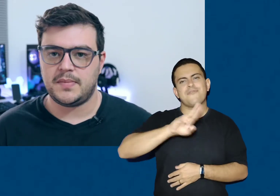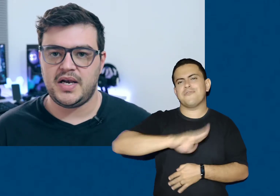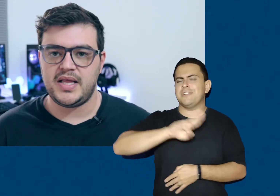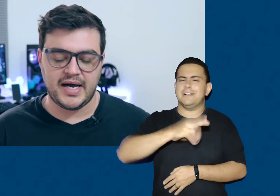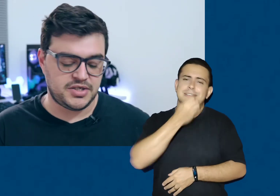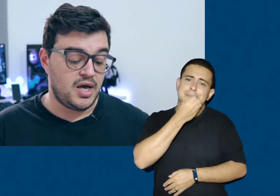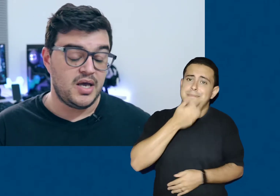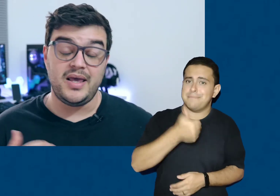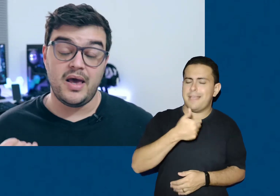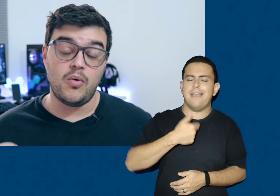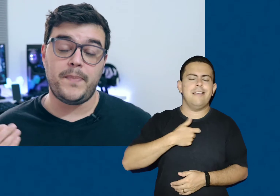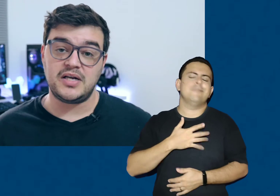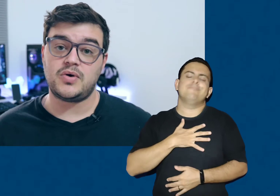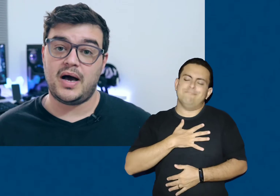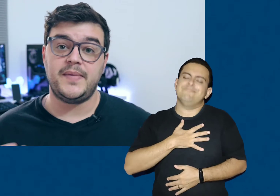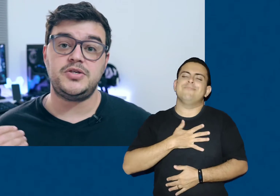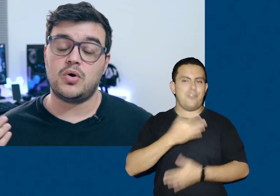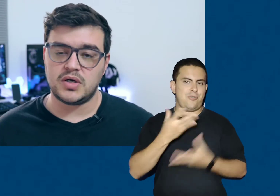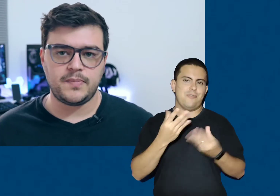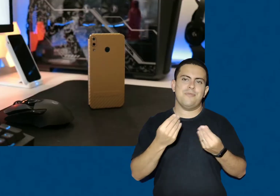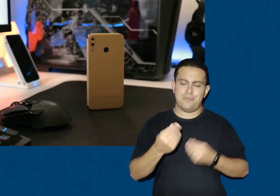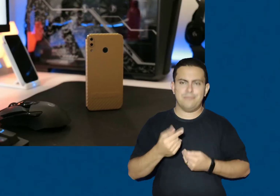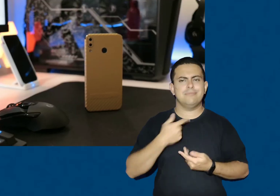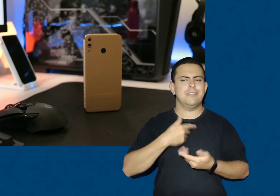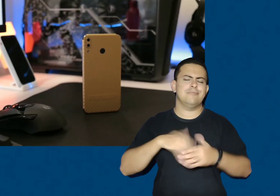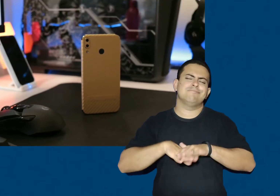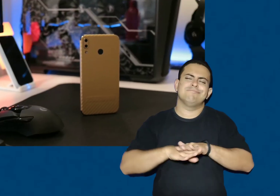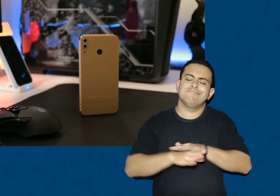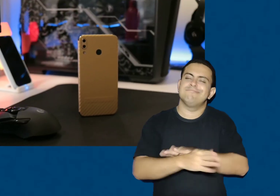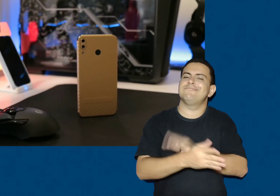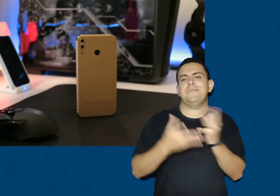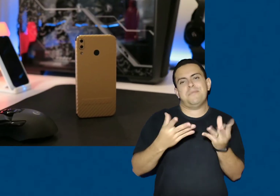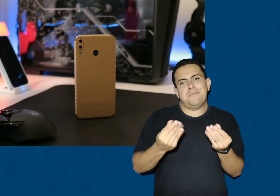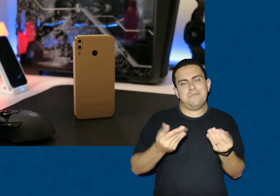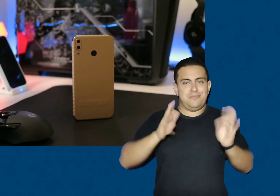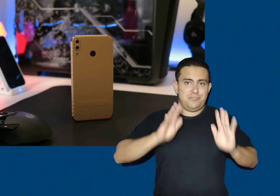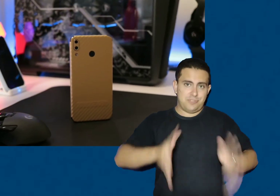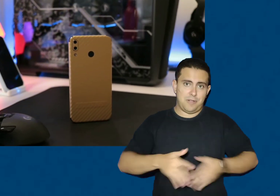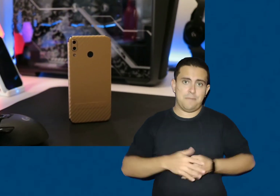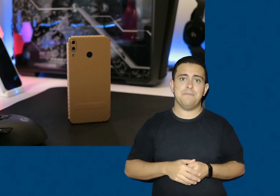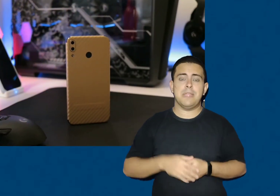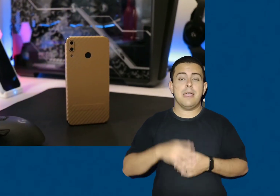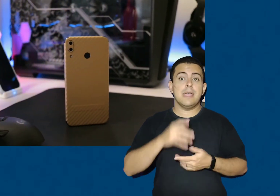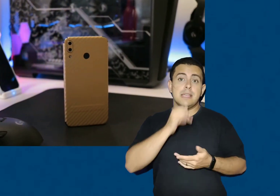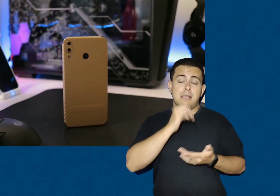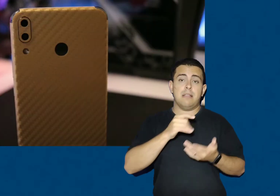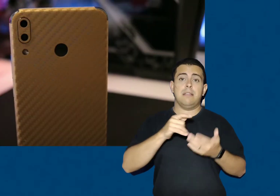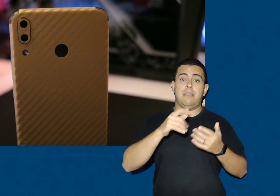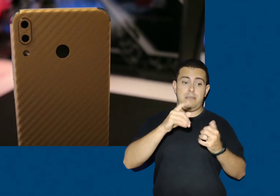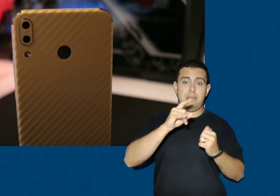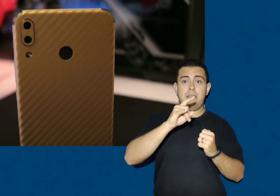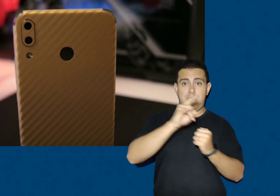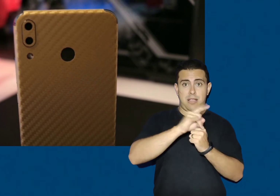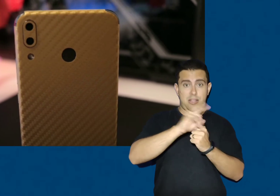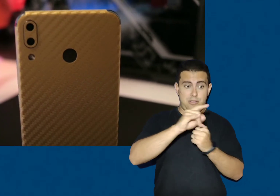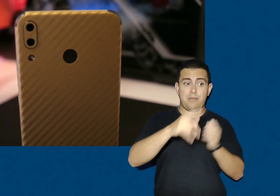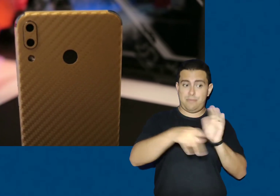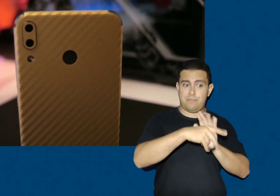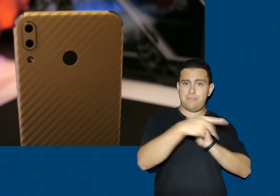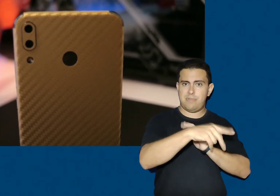usabilidade e eu particularmente gosto para caramba, porque eu já estou muito acostumado. Eu não sou muito fã do launcher padrão, e